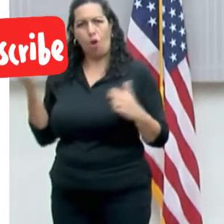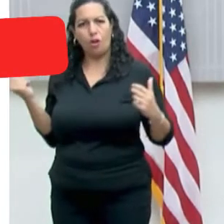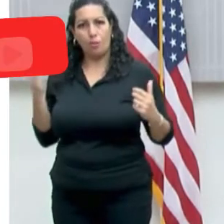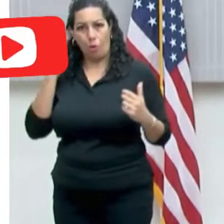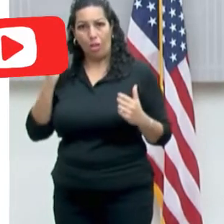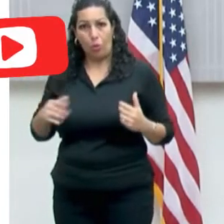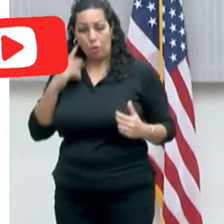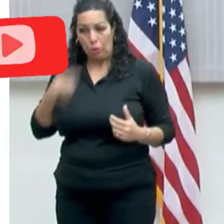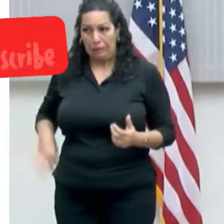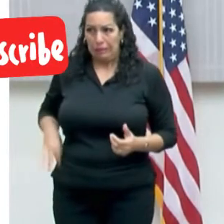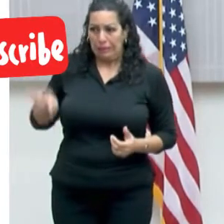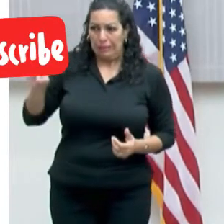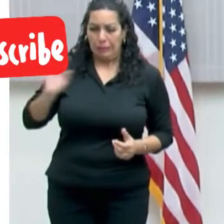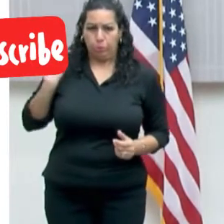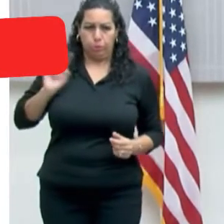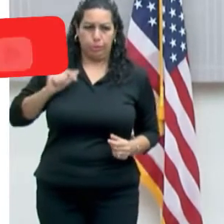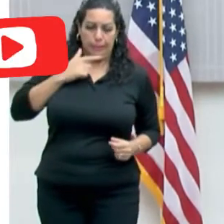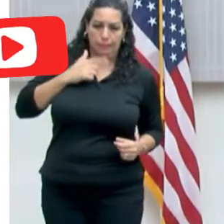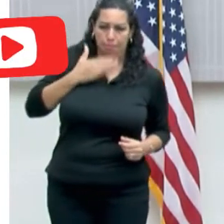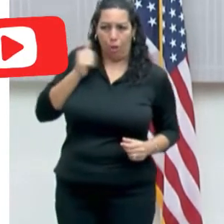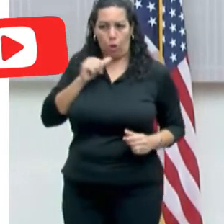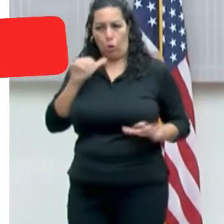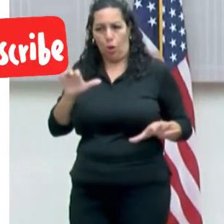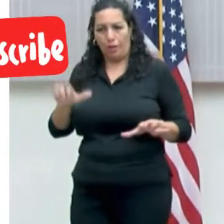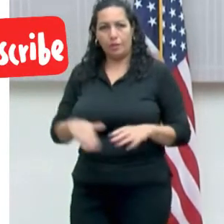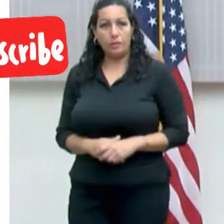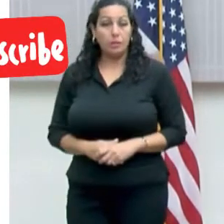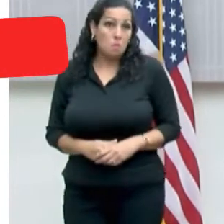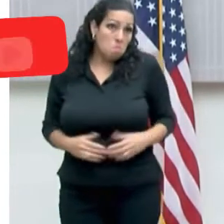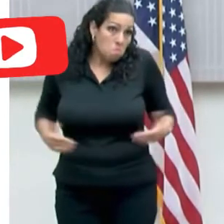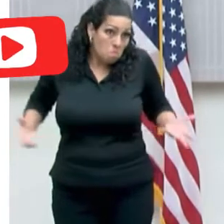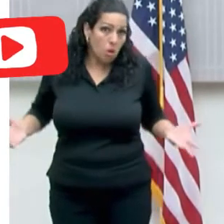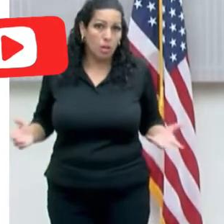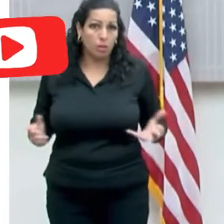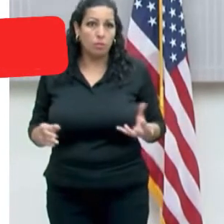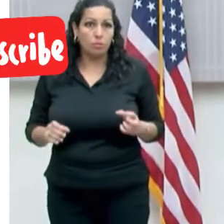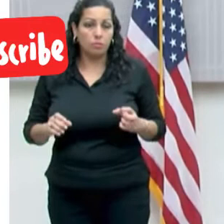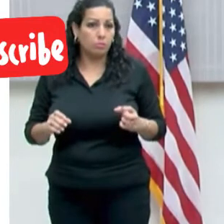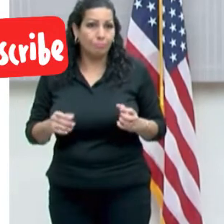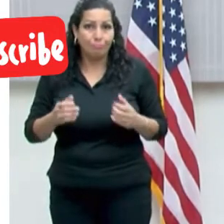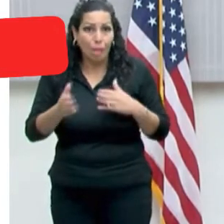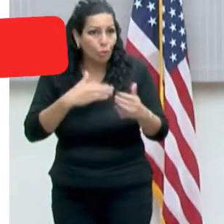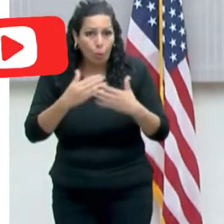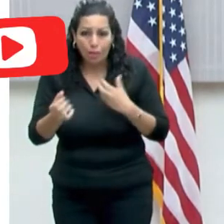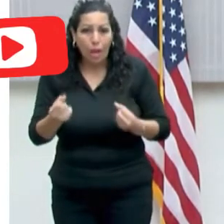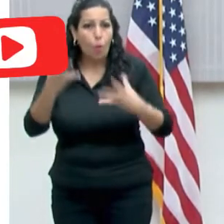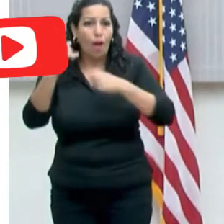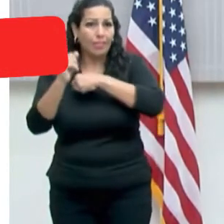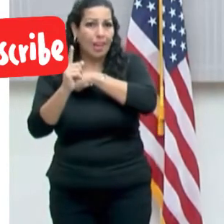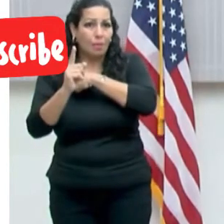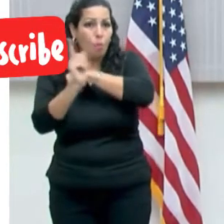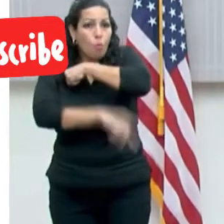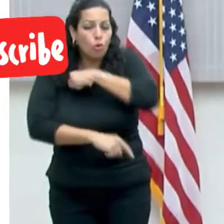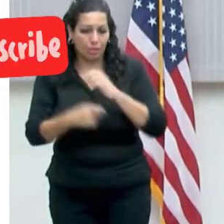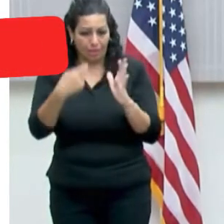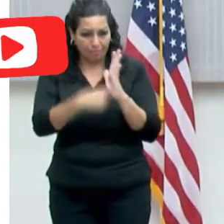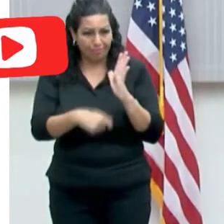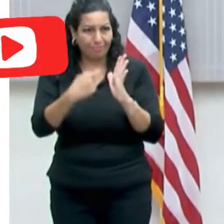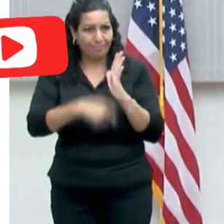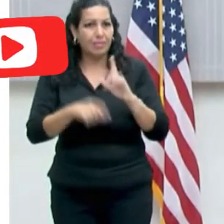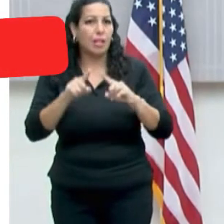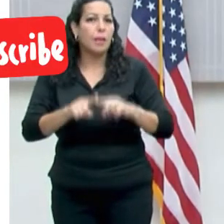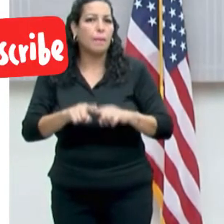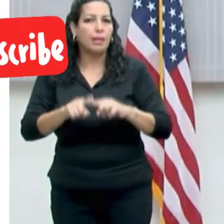siempre hace que las personas recapaciten un poco. Las multas pueden ser bien cuantiosas y eso depende del caso.